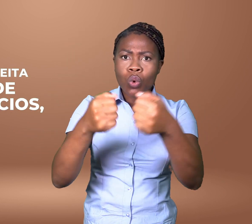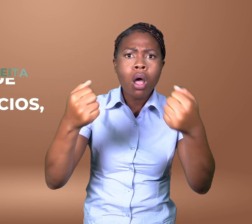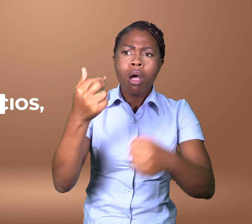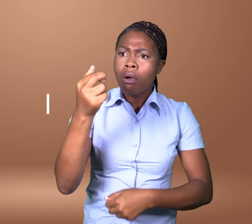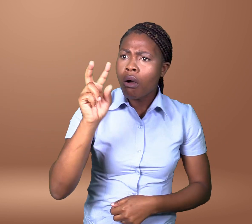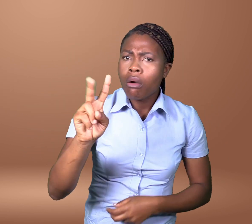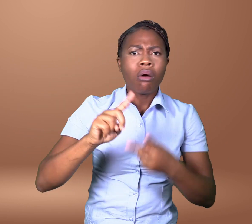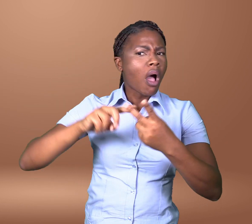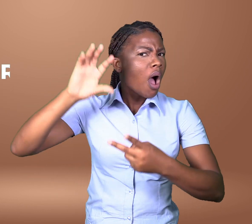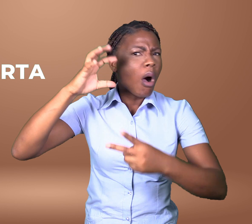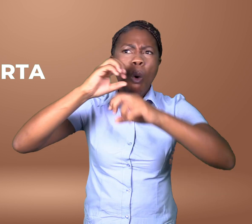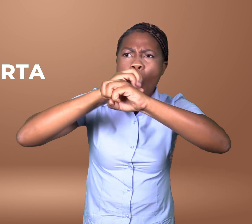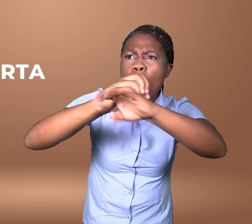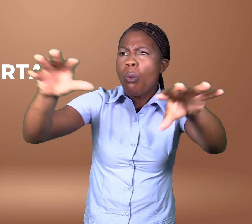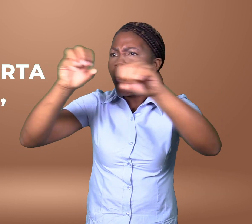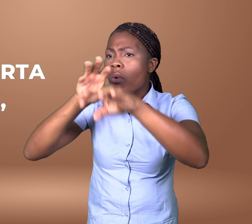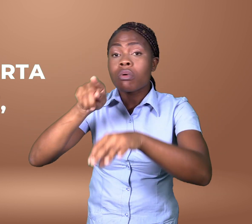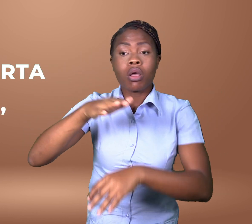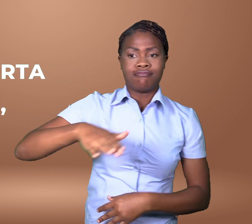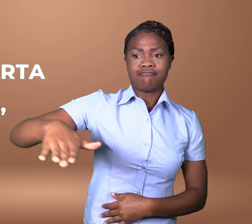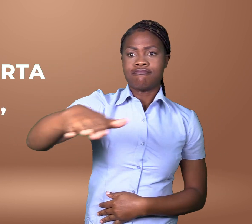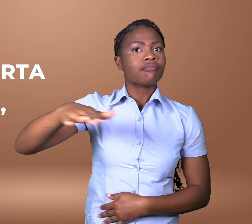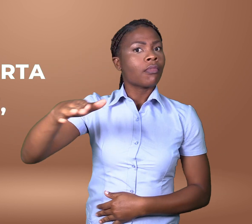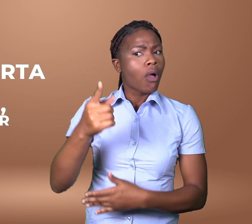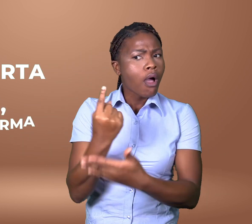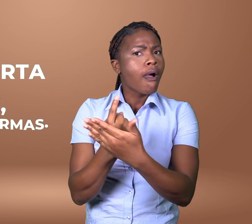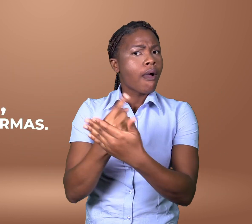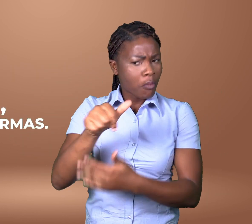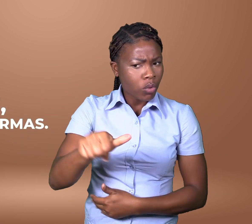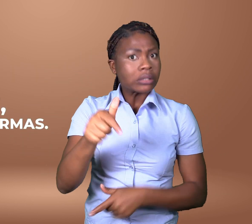comícios, conversa porta-a-porta com eleitores, entre outras formas.